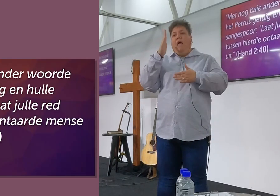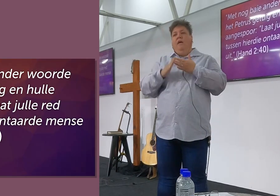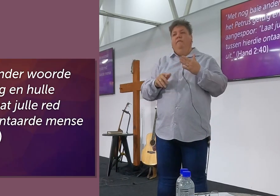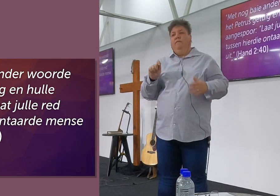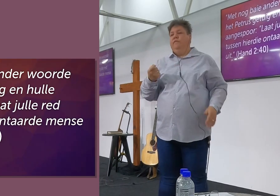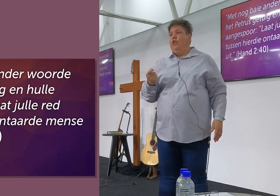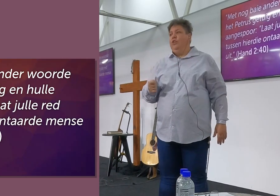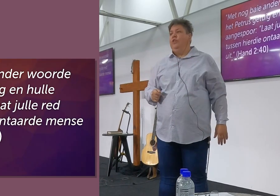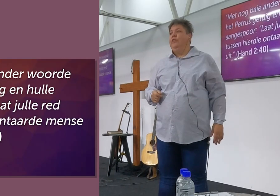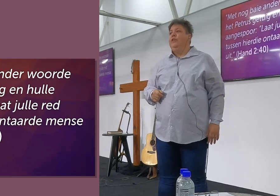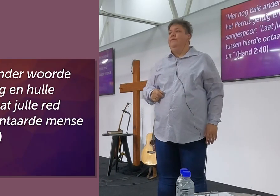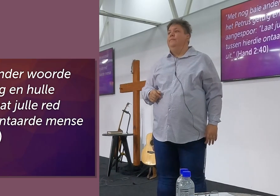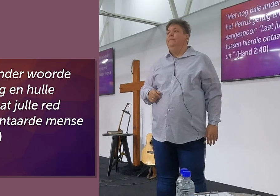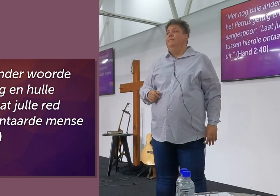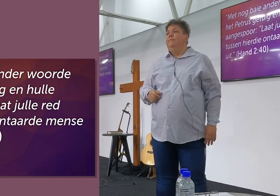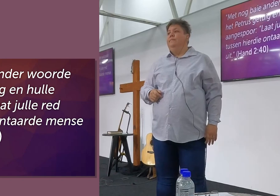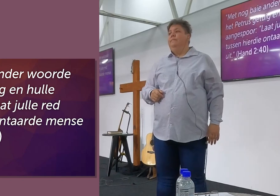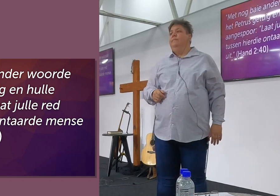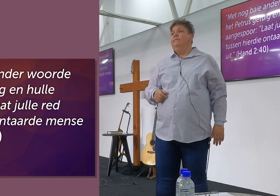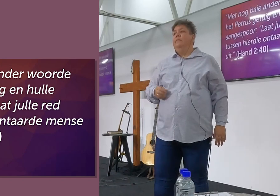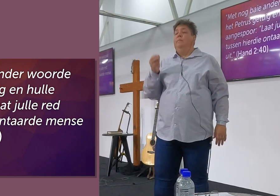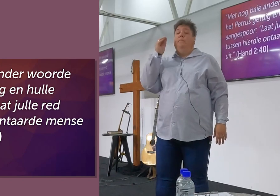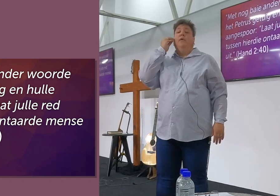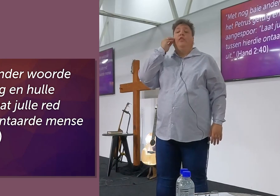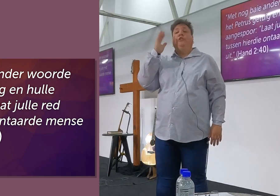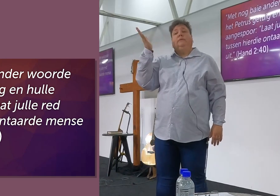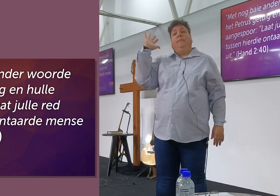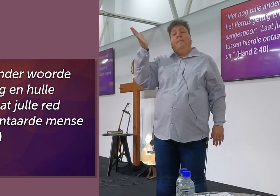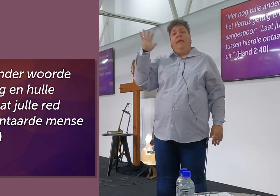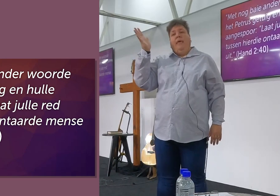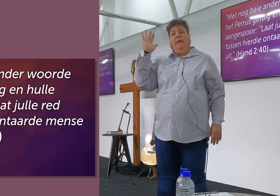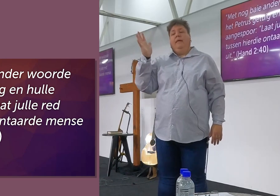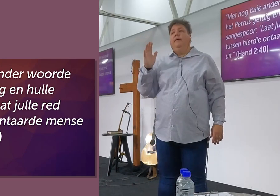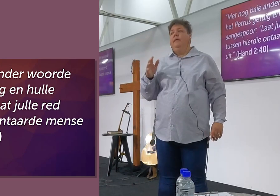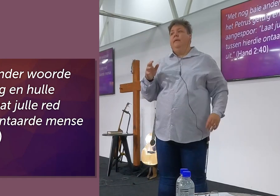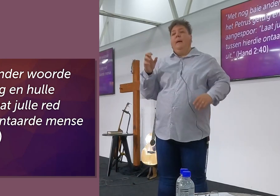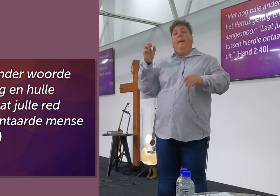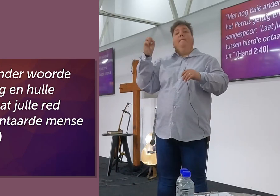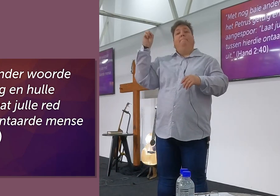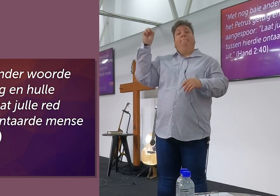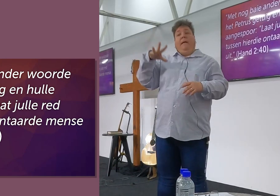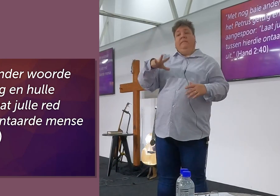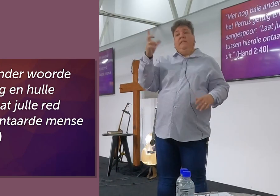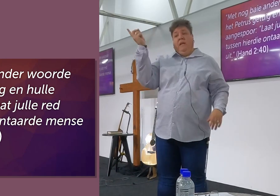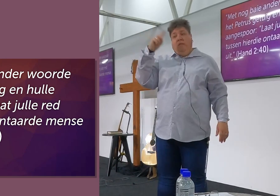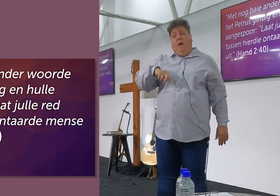dankie, jylle kan voor in die kop. Petrus spreek, hy spreek op Pinksterdag